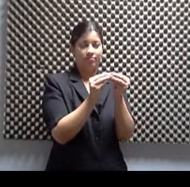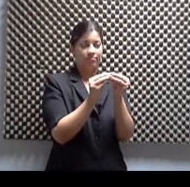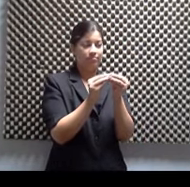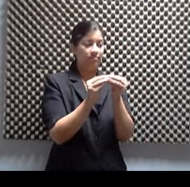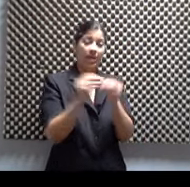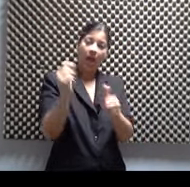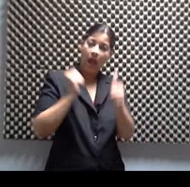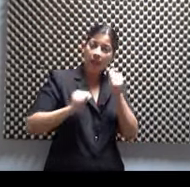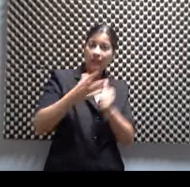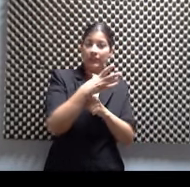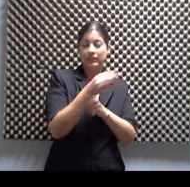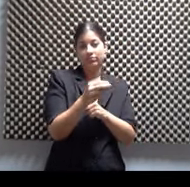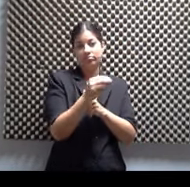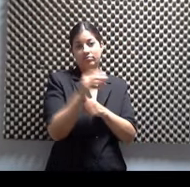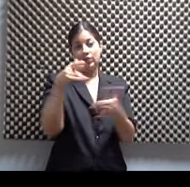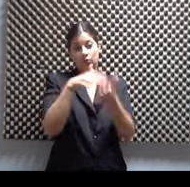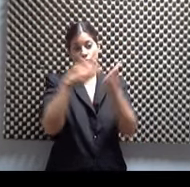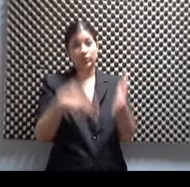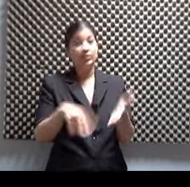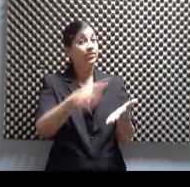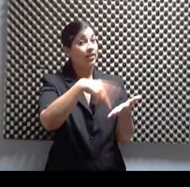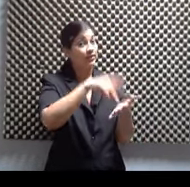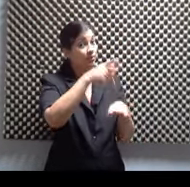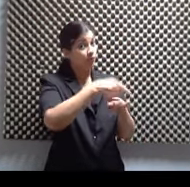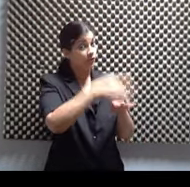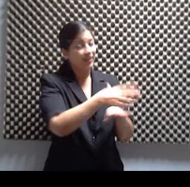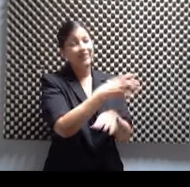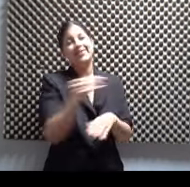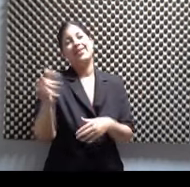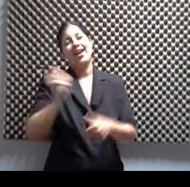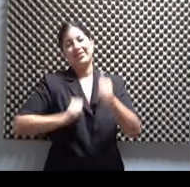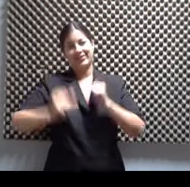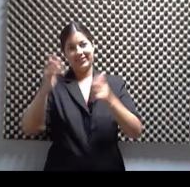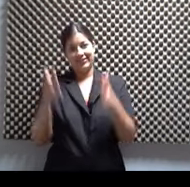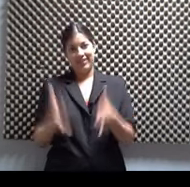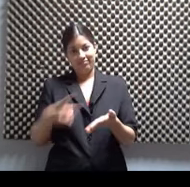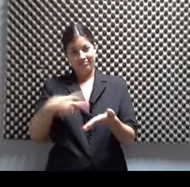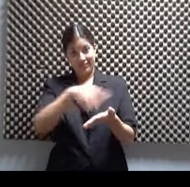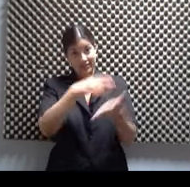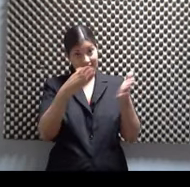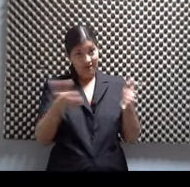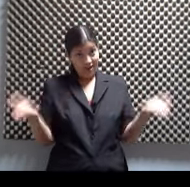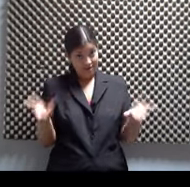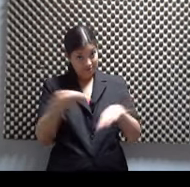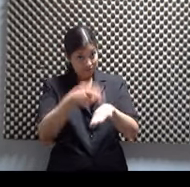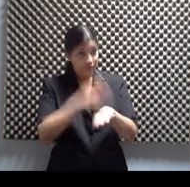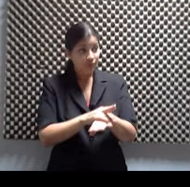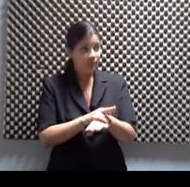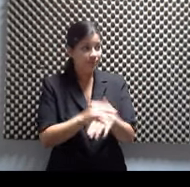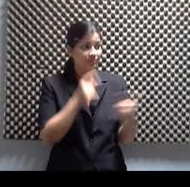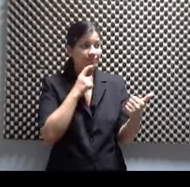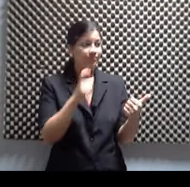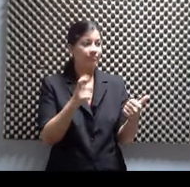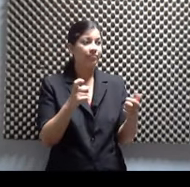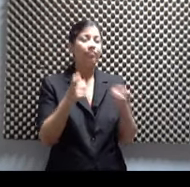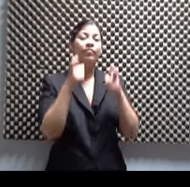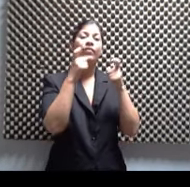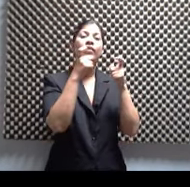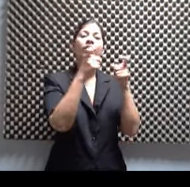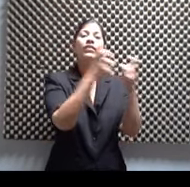Puerto Rico. Exacto. No solamente a los estudiantes de danza, sino a los artistas, a los bailarines de Puerto Ok. Así que la donación se hace allí en el teatro justo